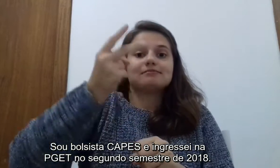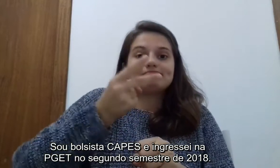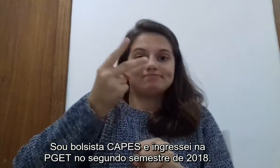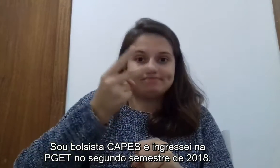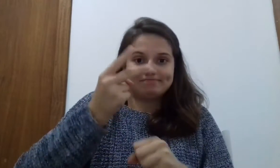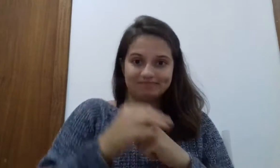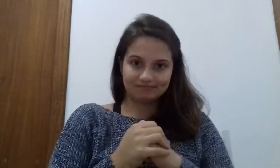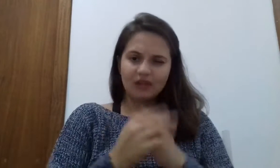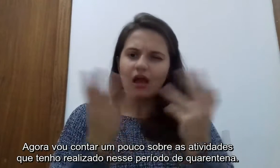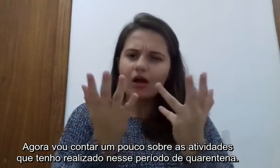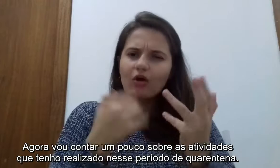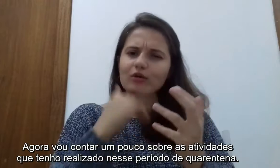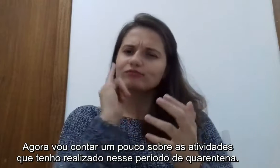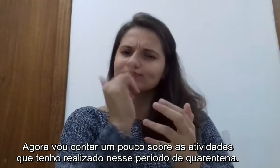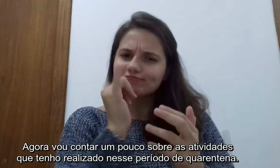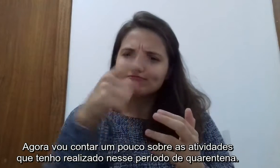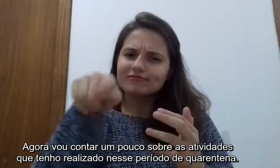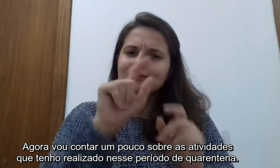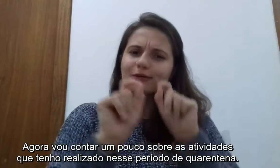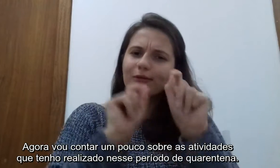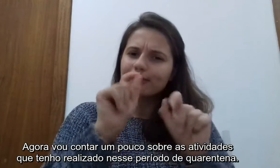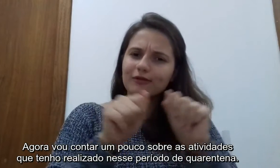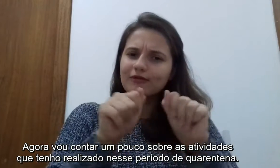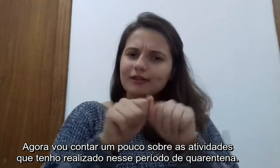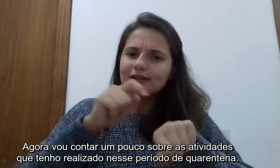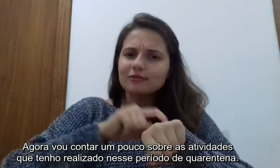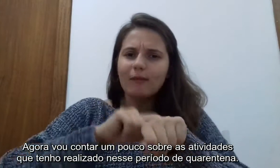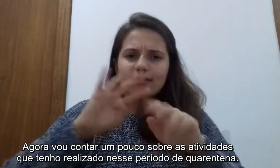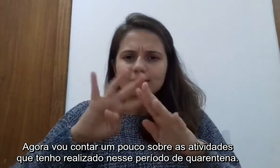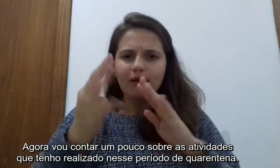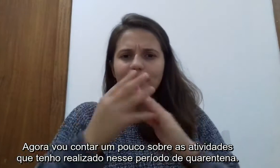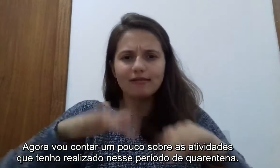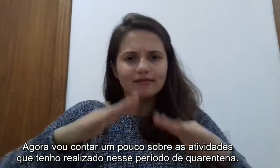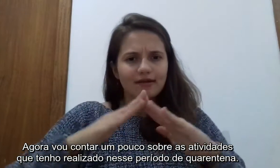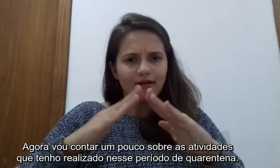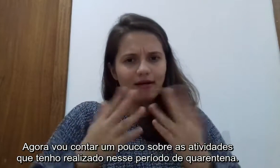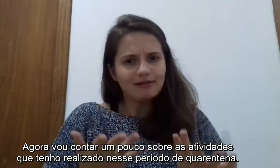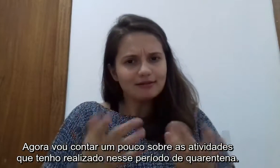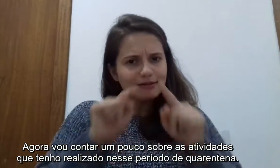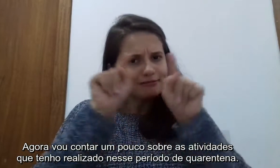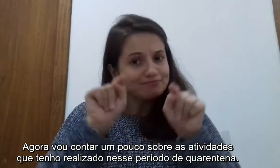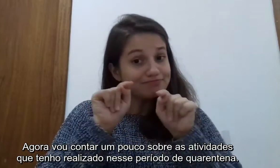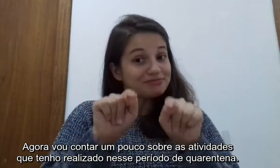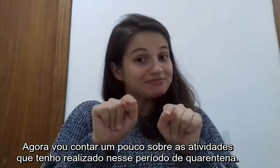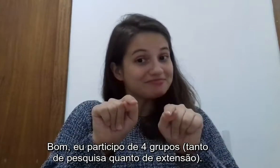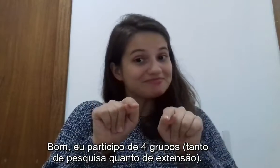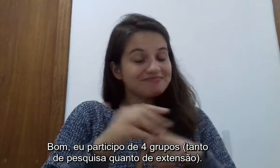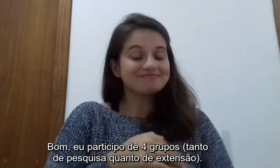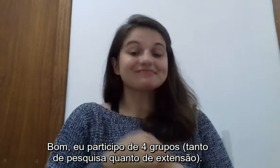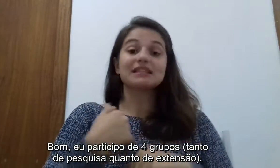Agora eu vou contar um pouquinho sobre as atividades que eu tenho realizado nesse período de quarentena. Bom, eu participo de